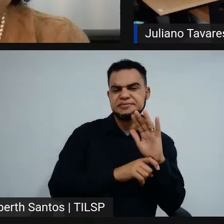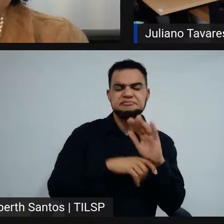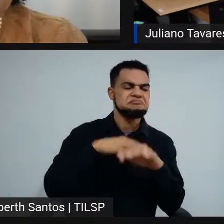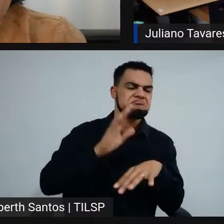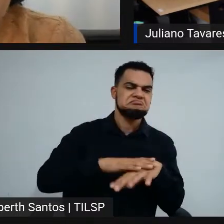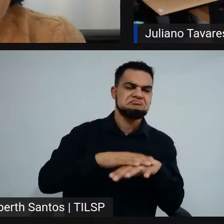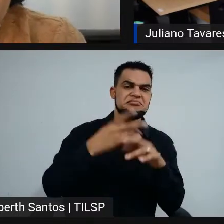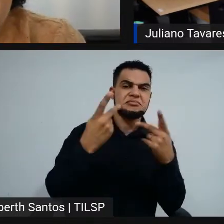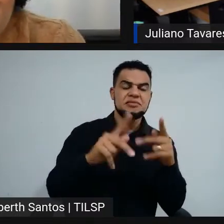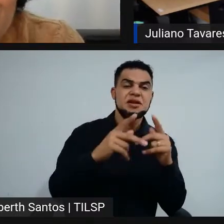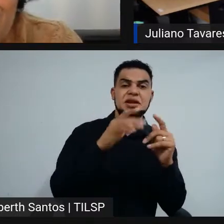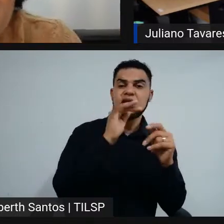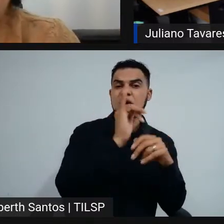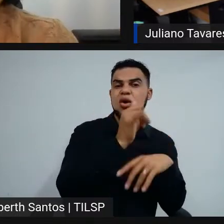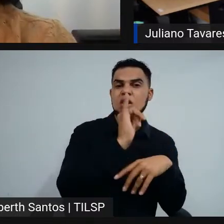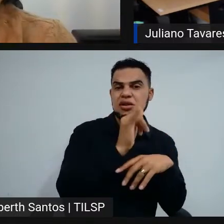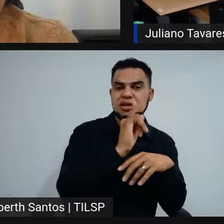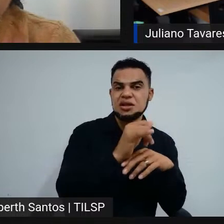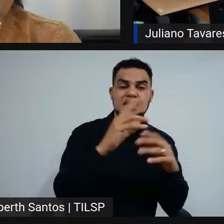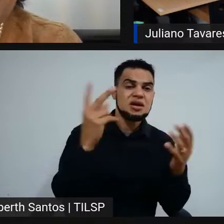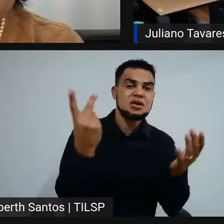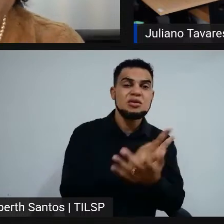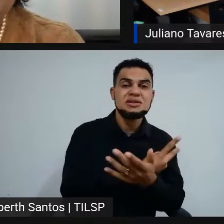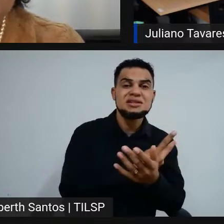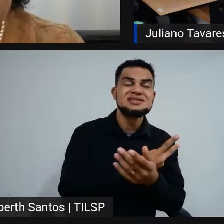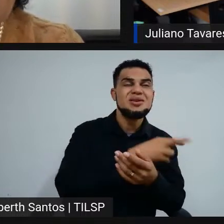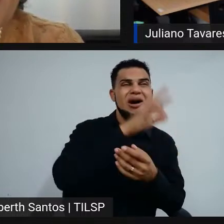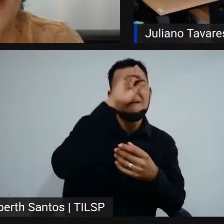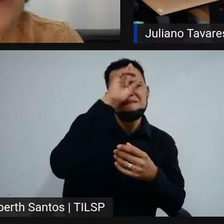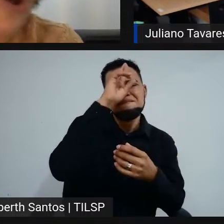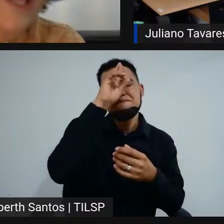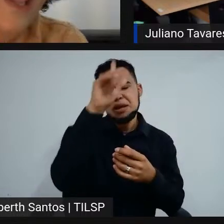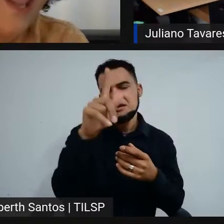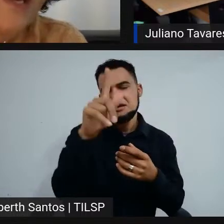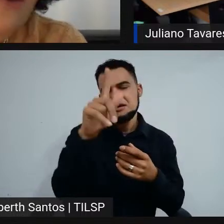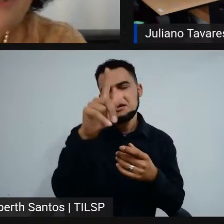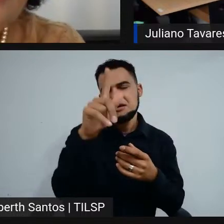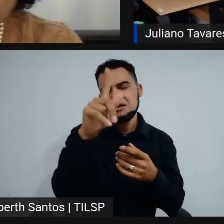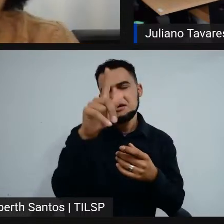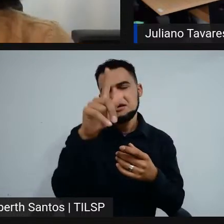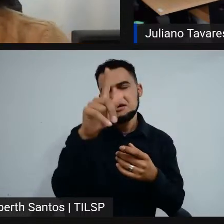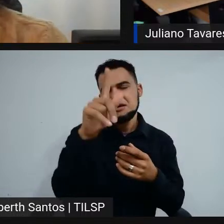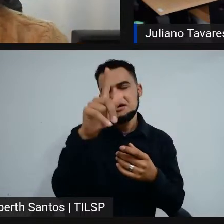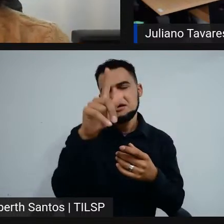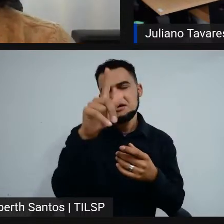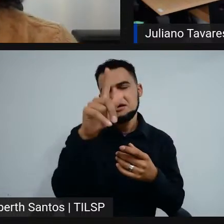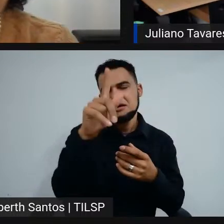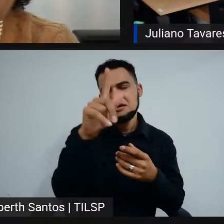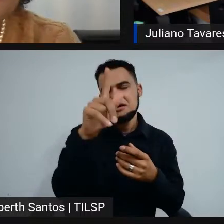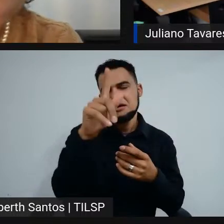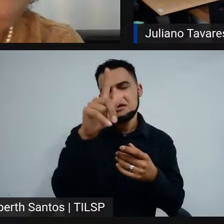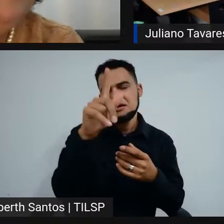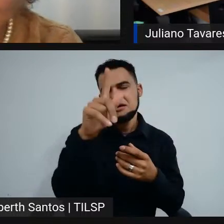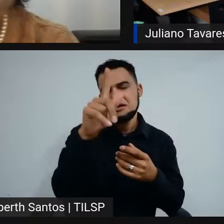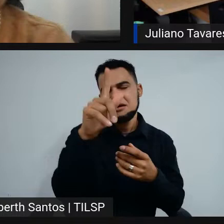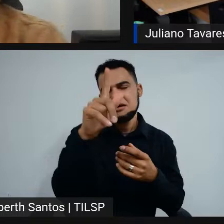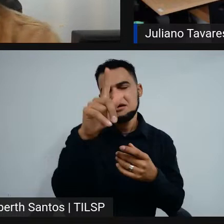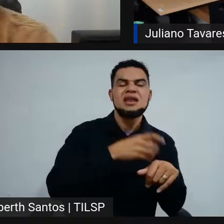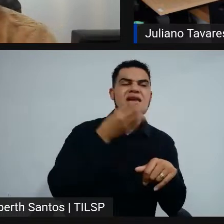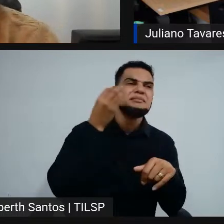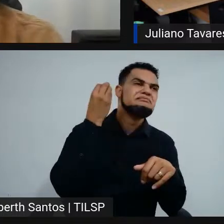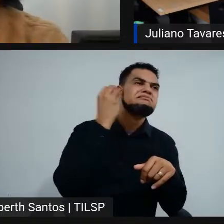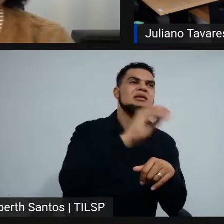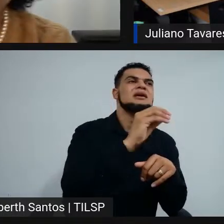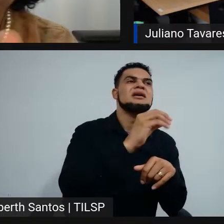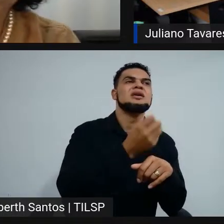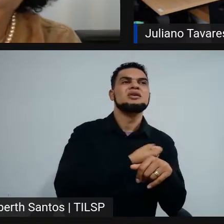lá, contando as suas necessidades, o que aconteceu, olha, errei na hora de colocar o número do WCPF, e o número